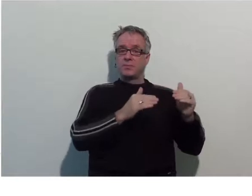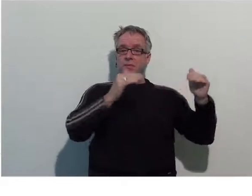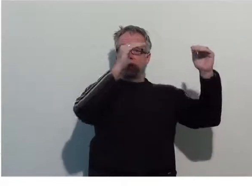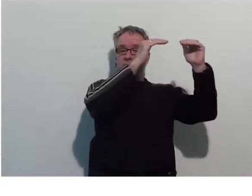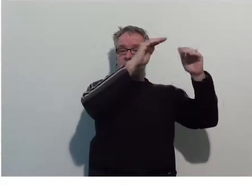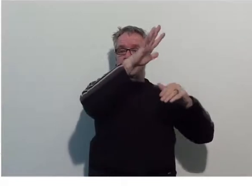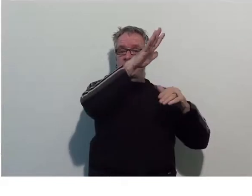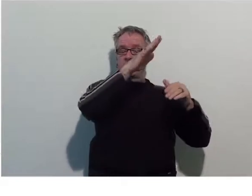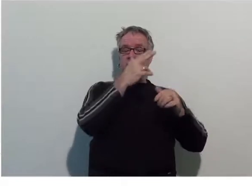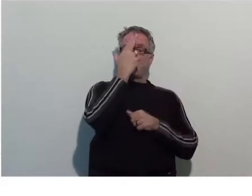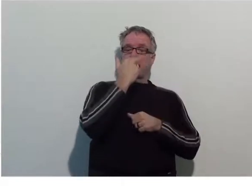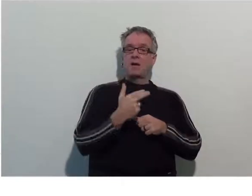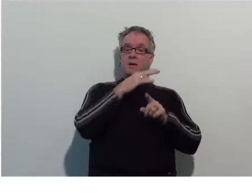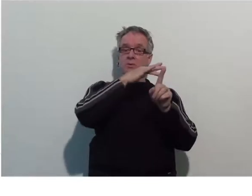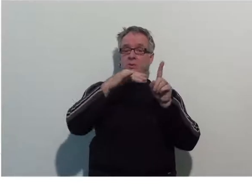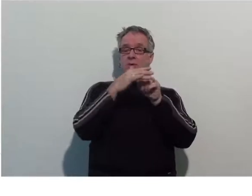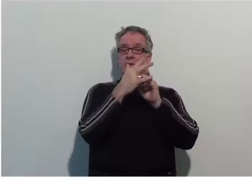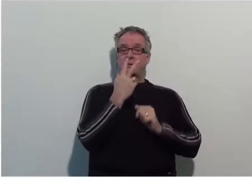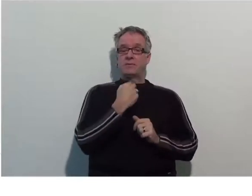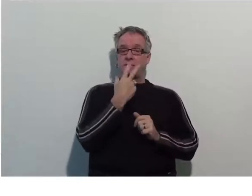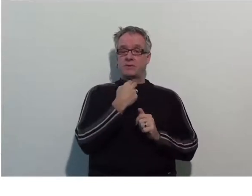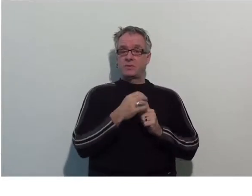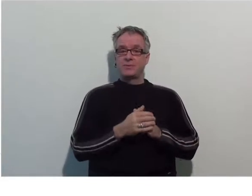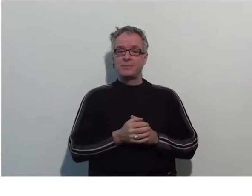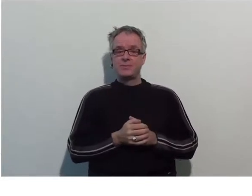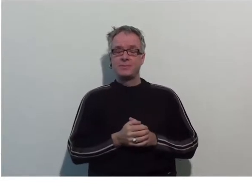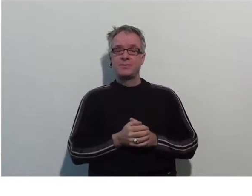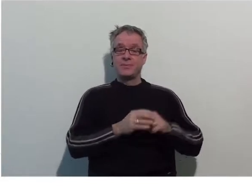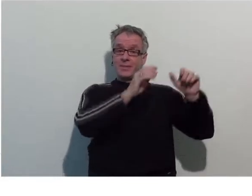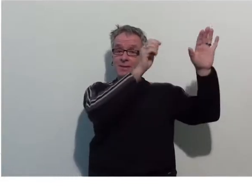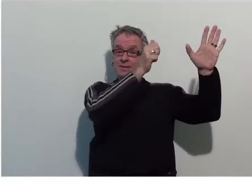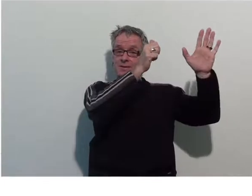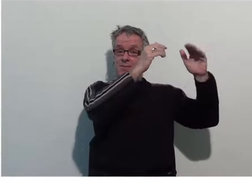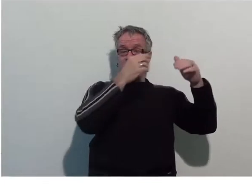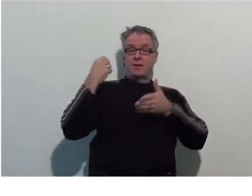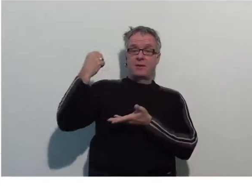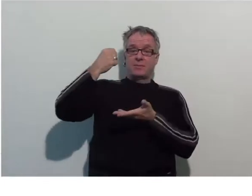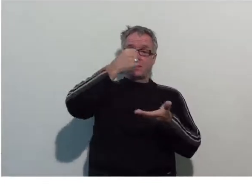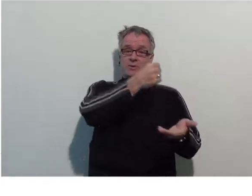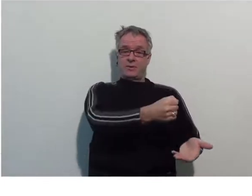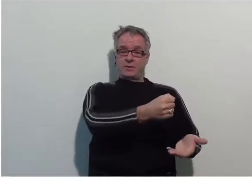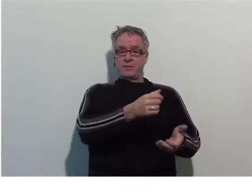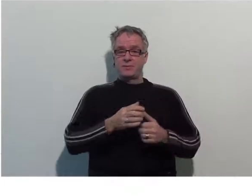Niveau 5, arts, sociétés, civilisations. Niveau 6, patrimoine.